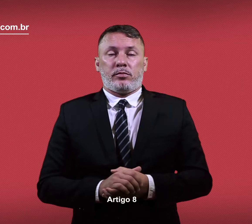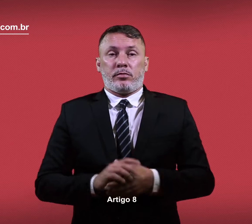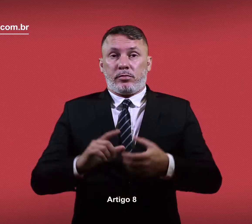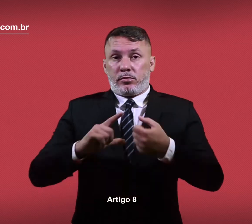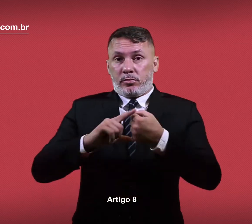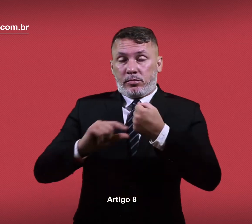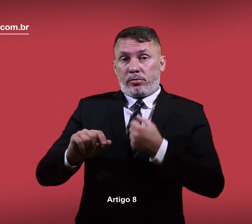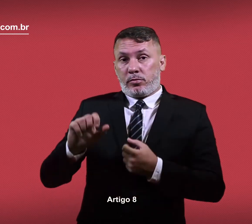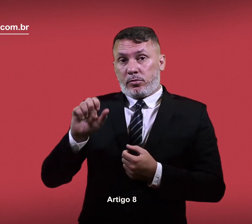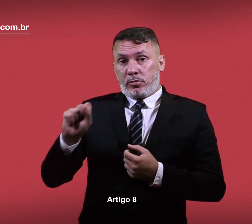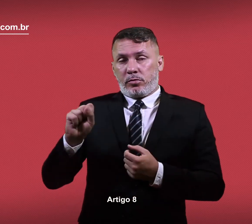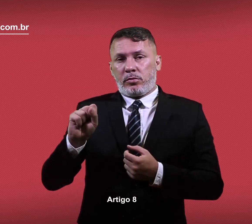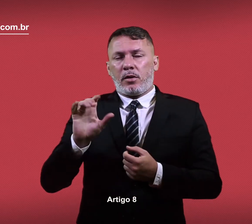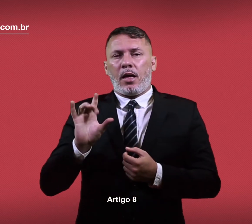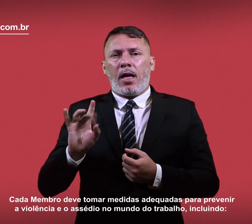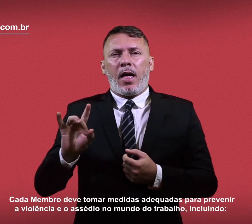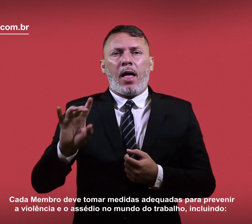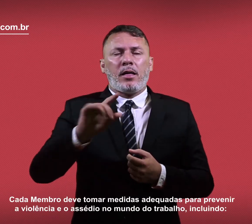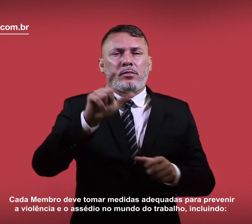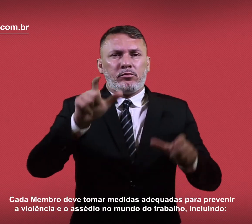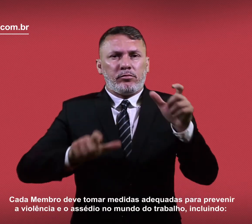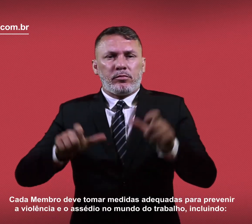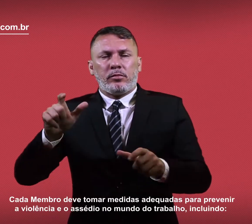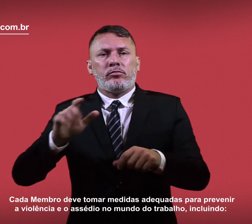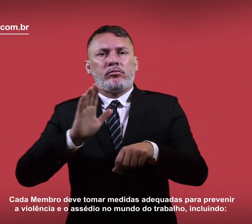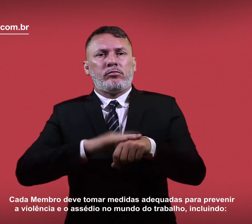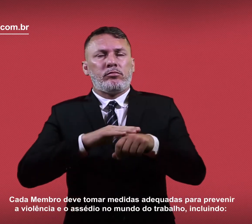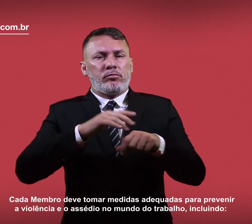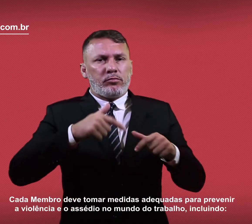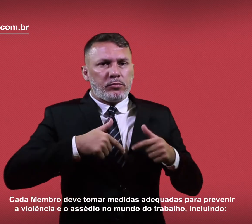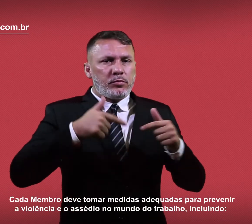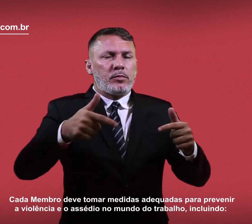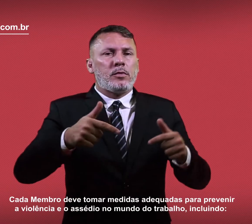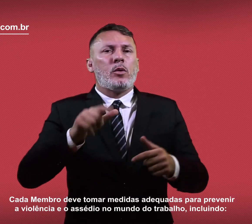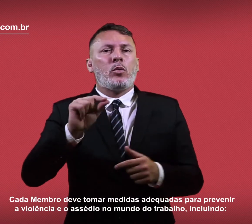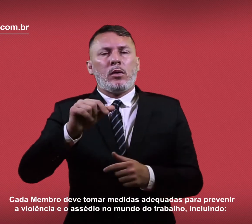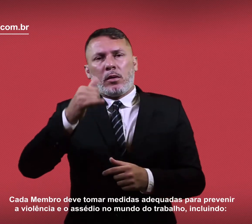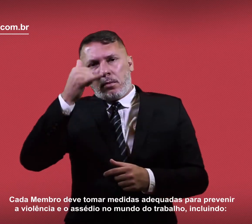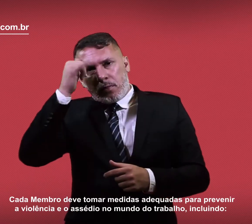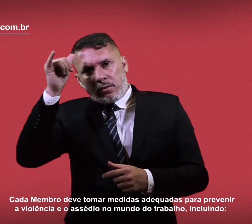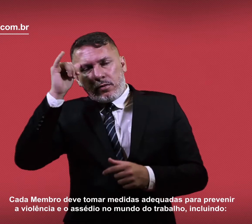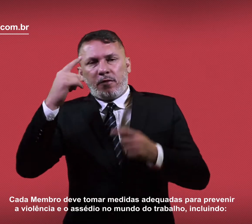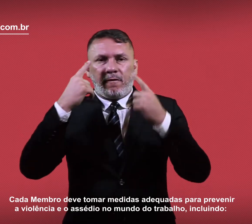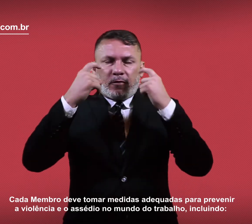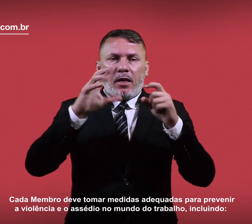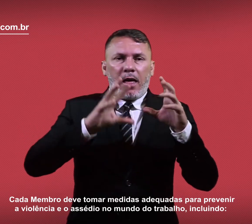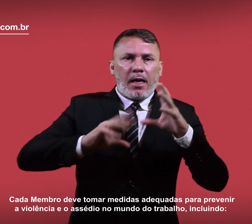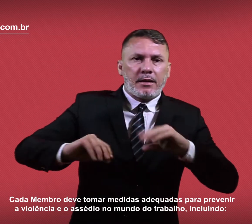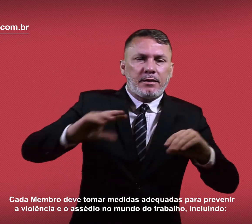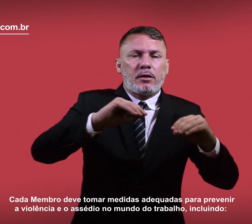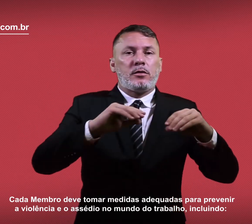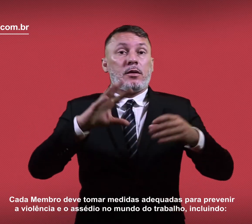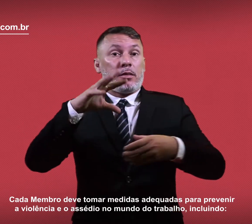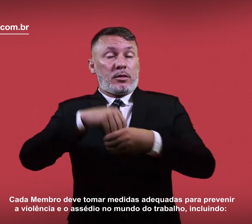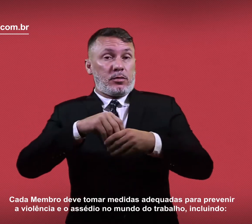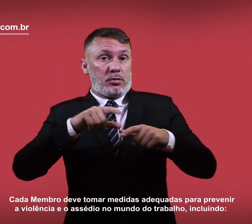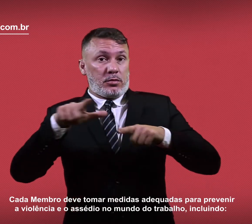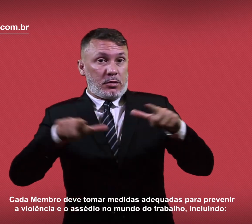Artigo 8. Cada membro deve tomar medidas adequadas para prevenir a violência e o assédio no mundo do trabalho,